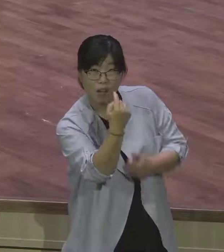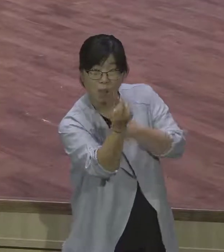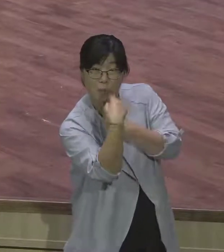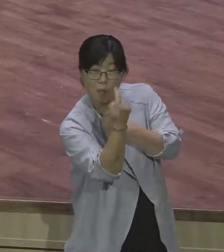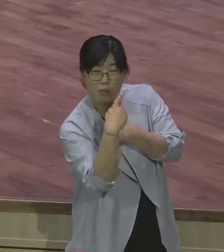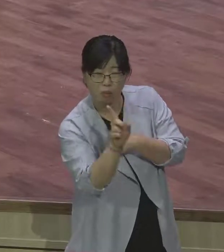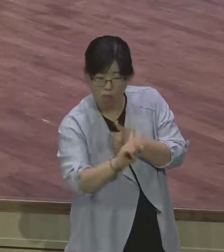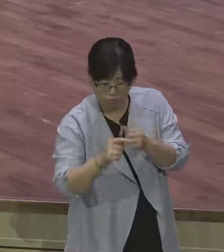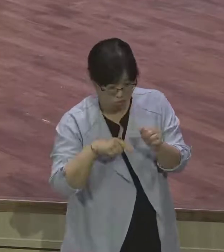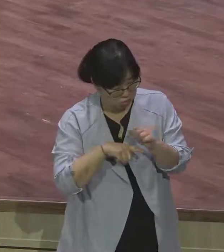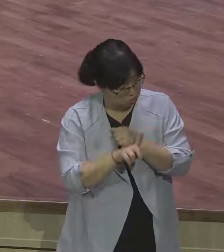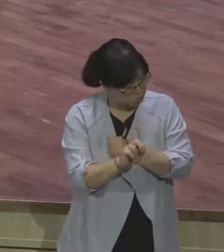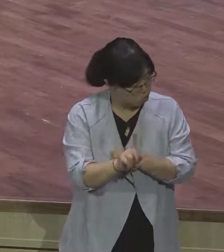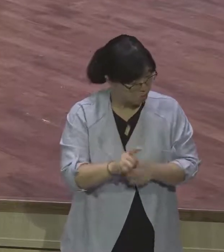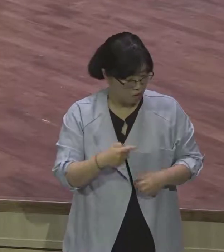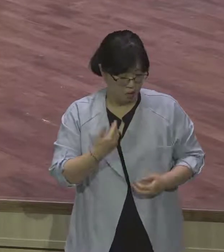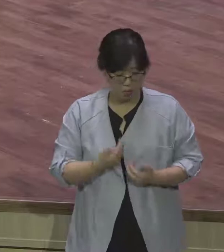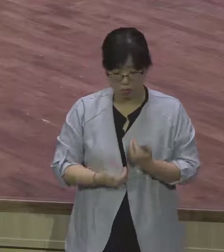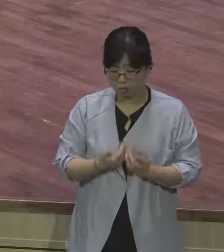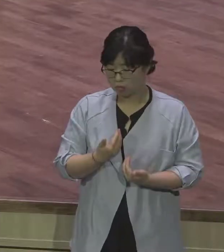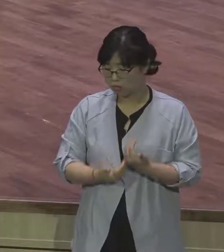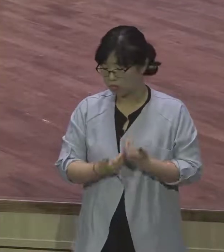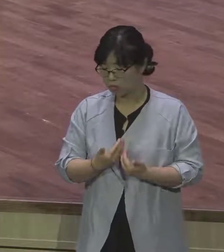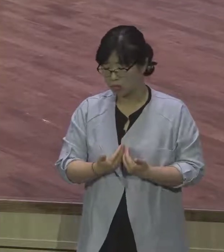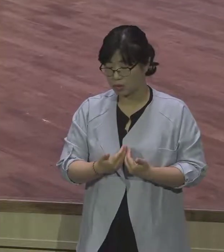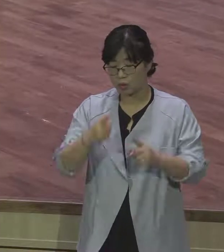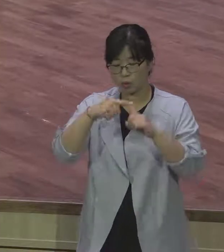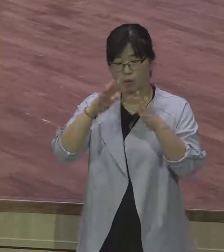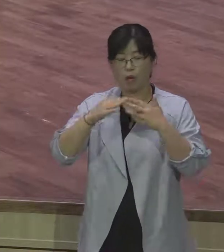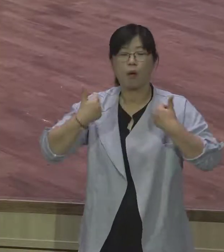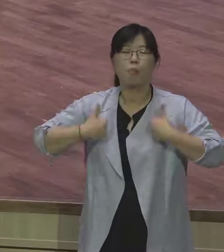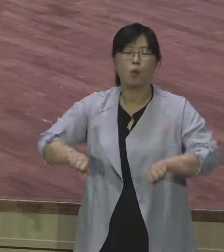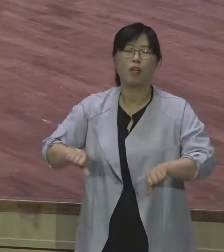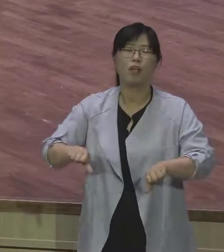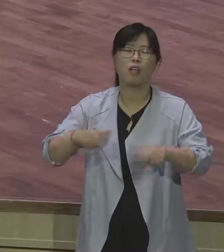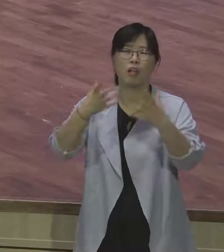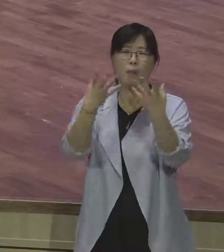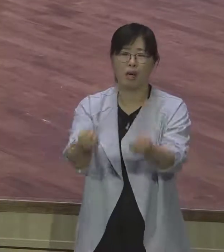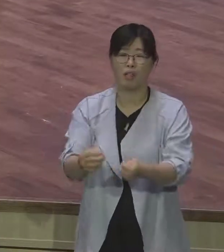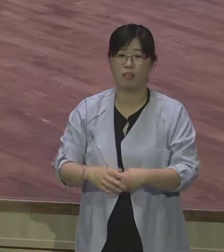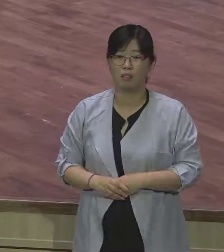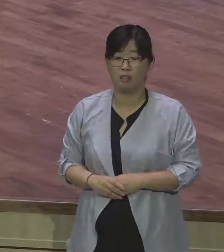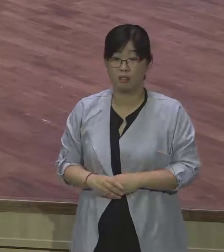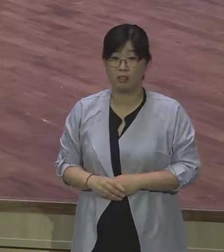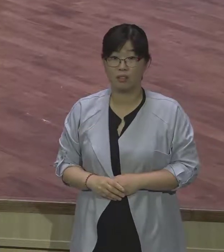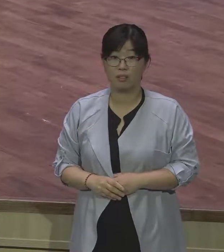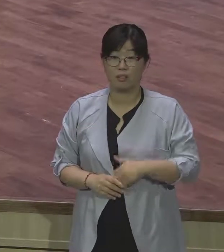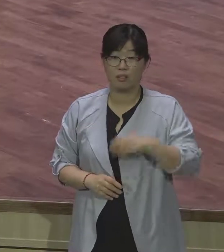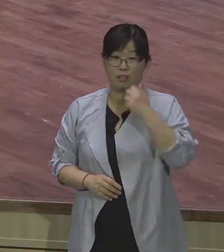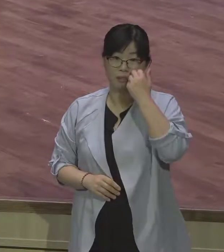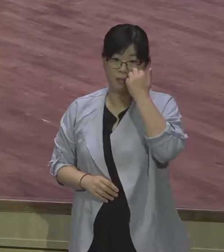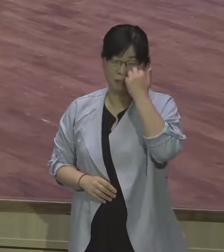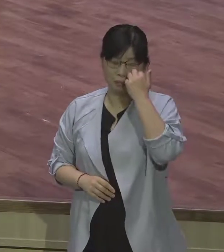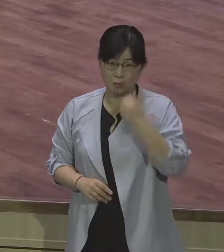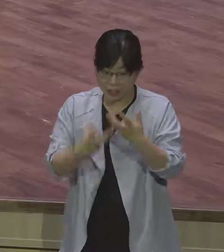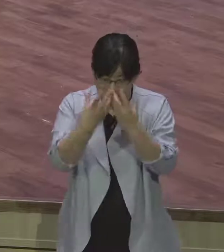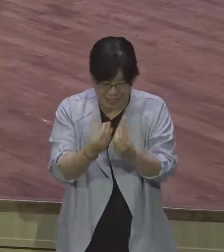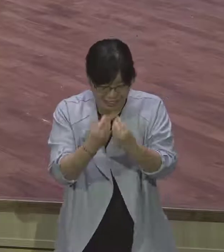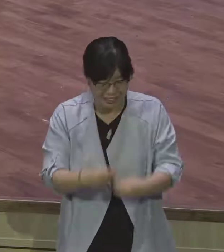뭐 이리 여기 앉으세요. 저기 앉으세요. 왜 이리 지시를 해. 기분 나쁘게. 이렇게 세 가족들은 요리됩니다.